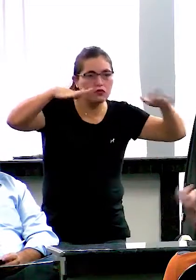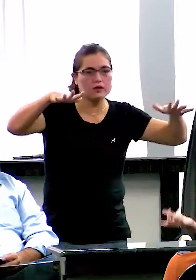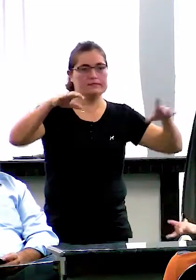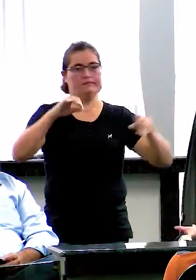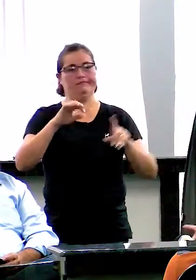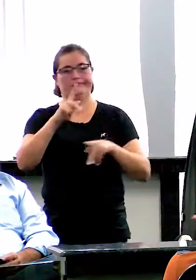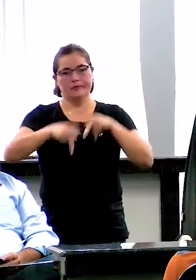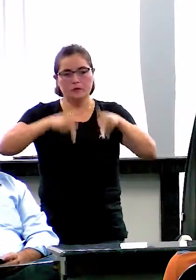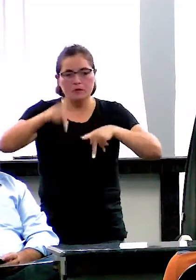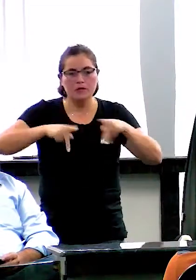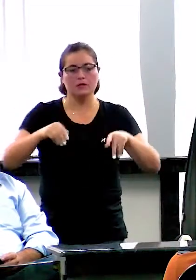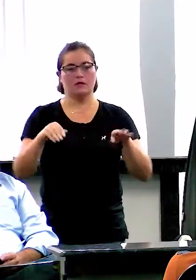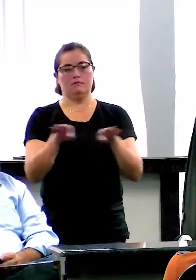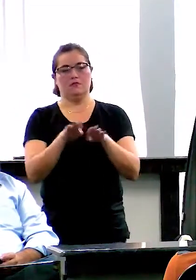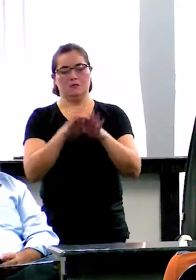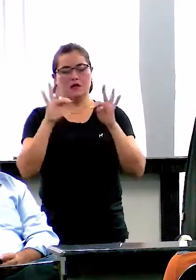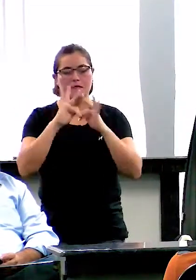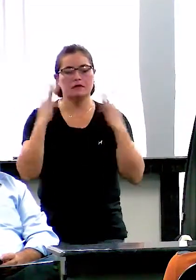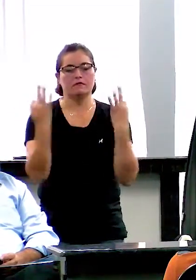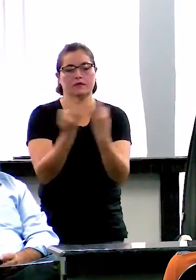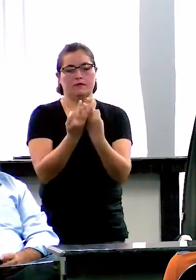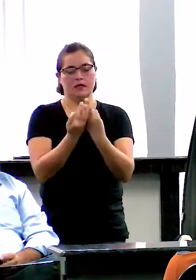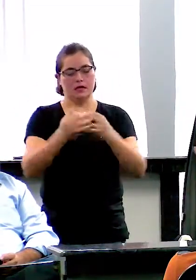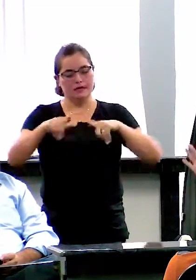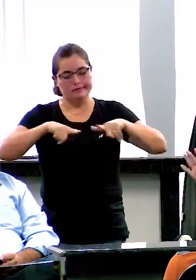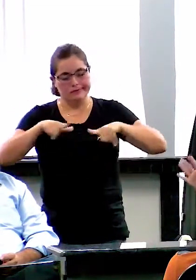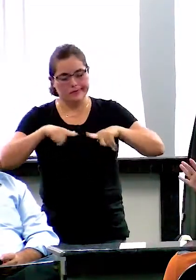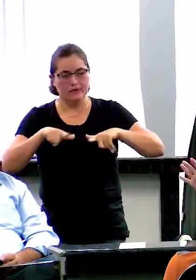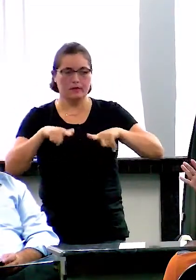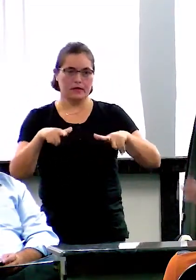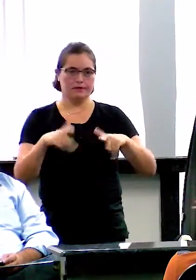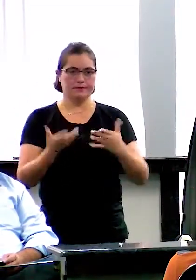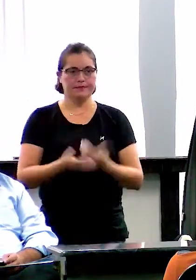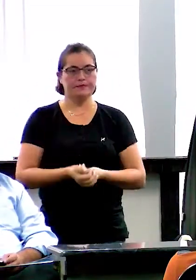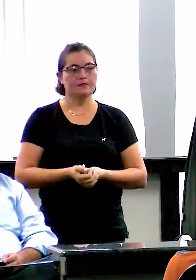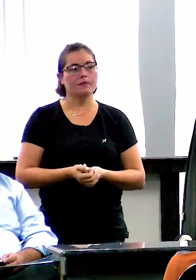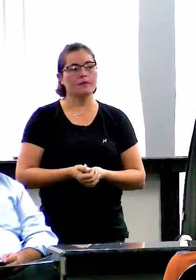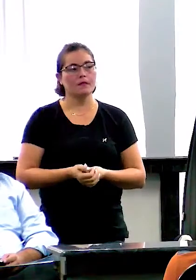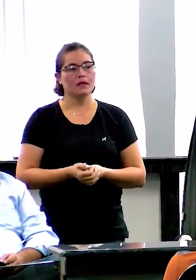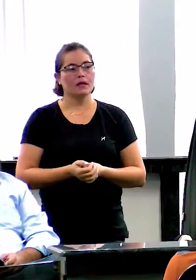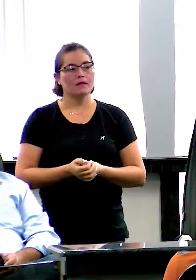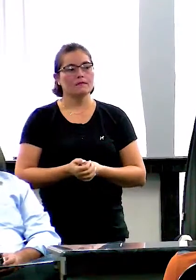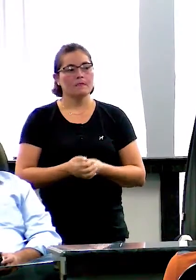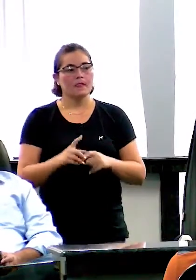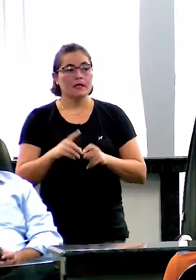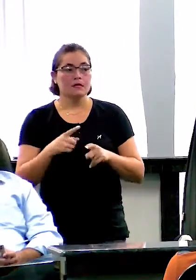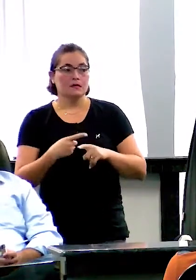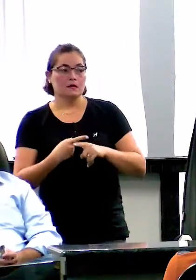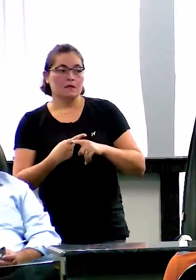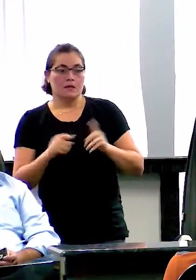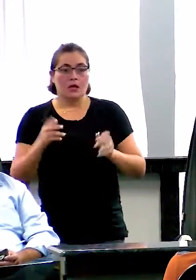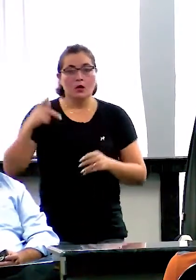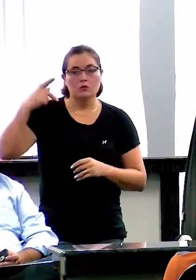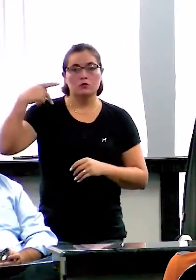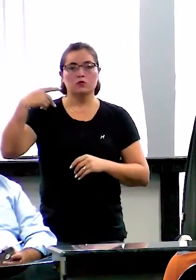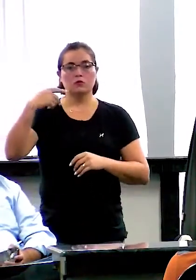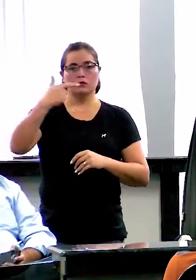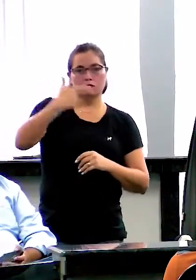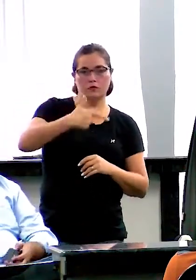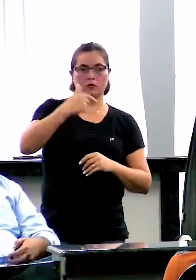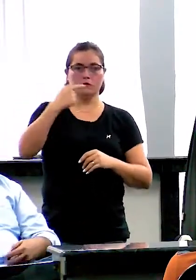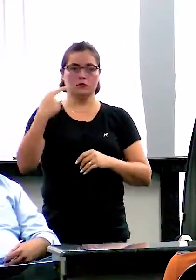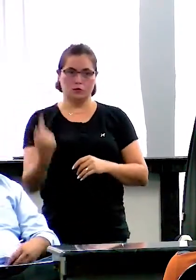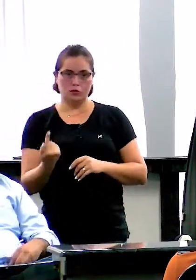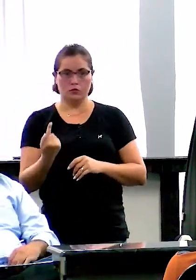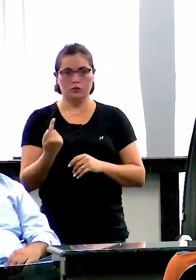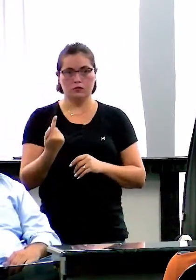população, para os seus familiares, para os seus colegas de trabalho. Isso foi uma situação. Mas, em relação aos 21 pessoas que já se